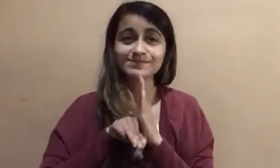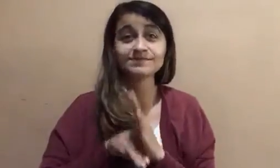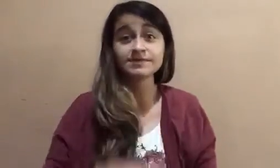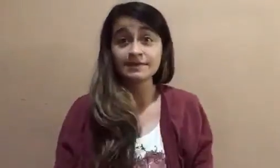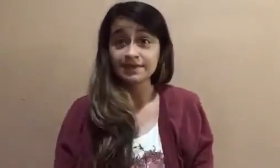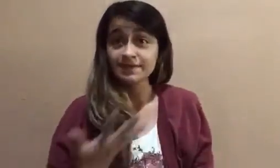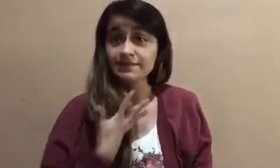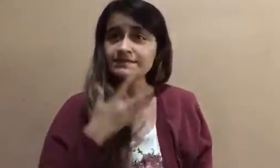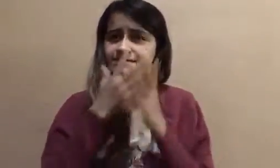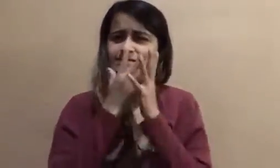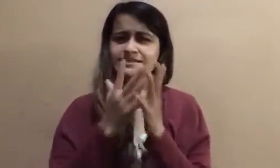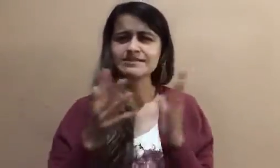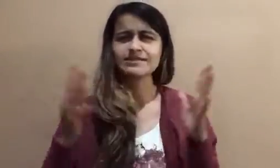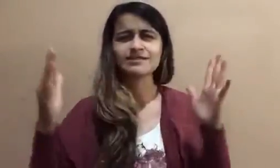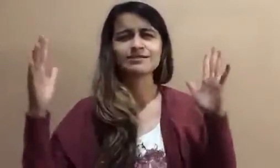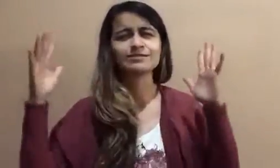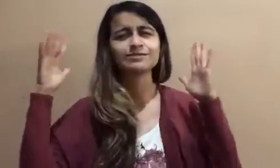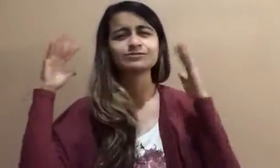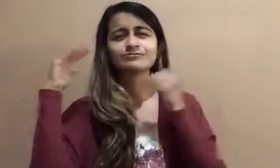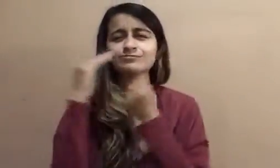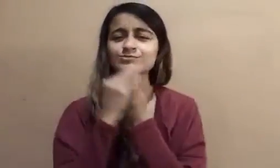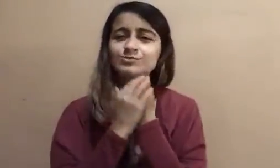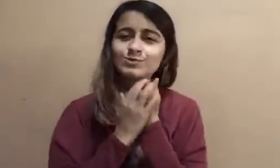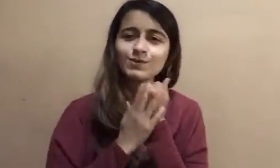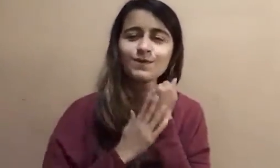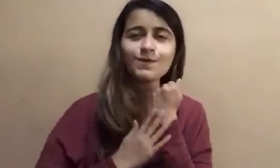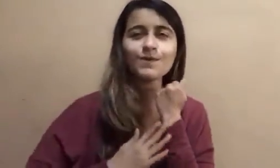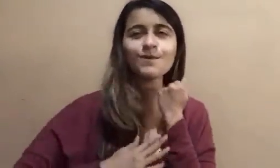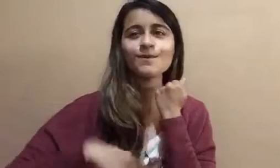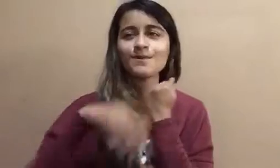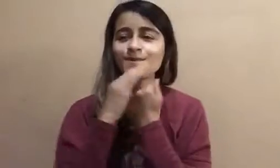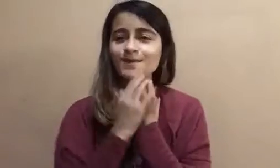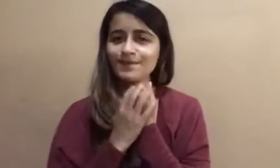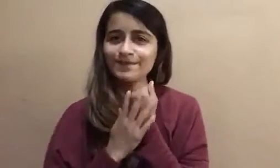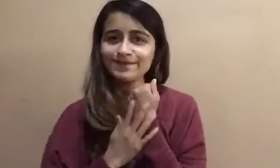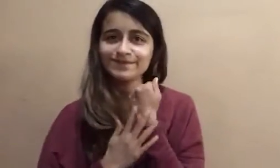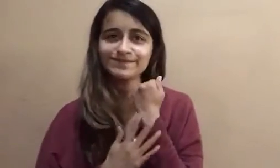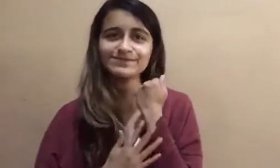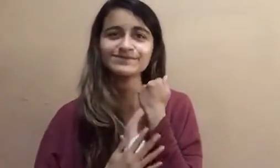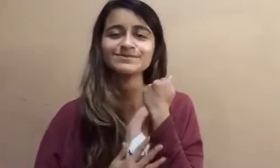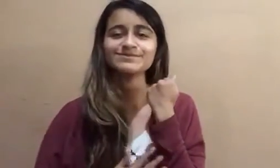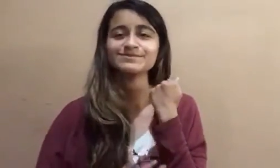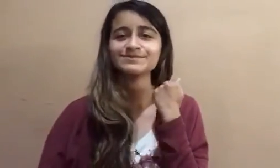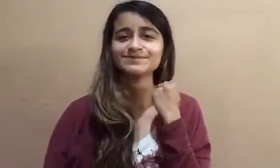Tendrás gran consuelo y